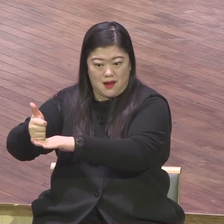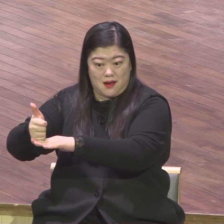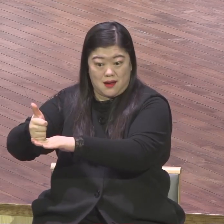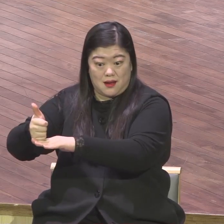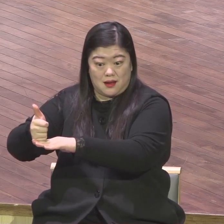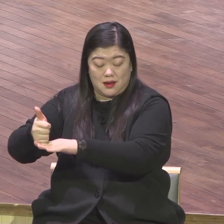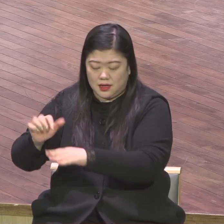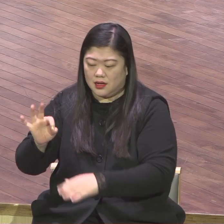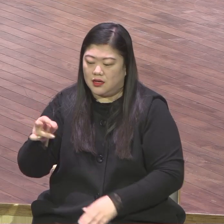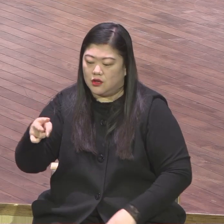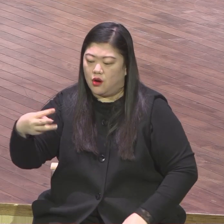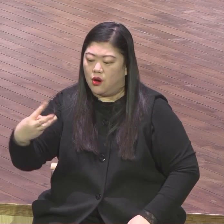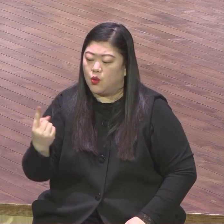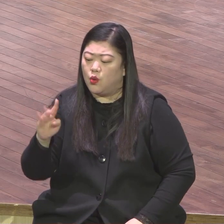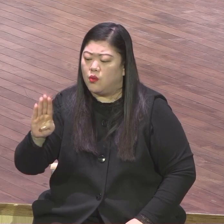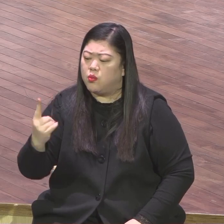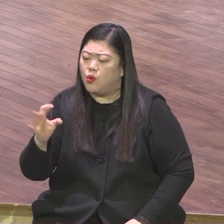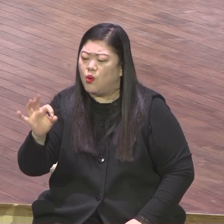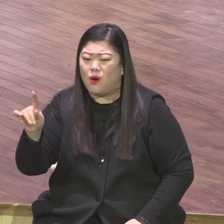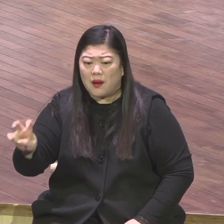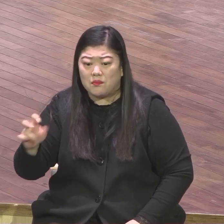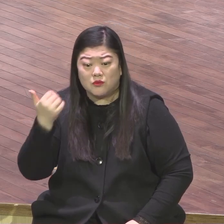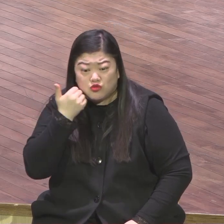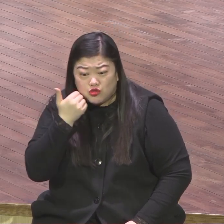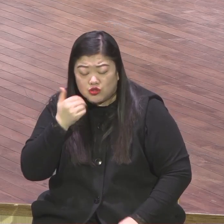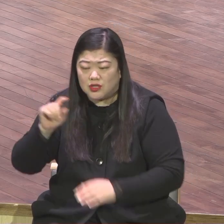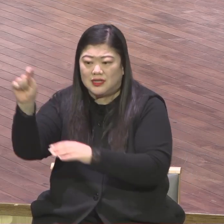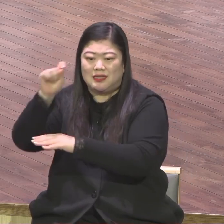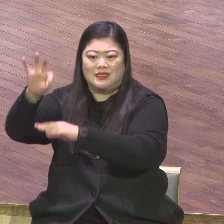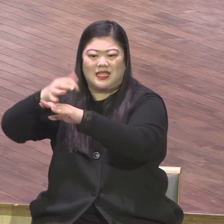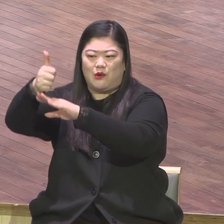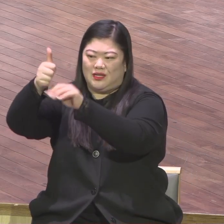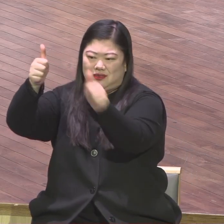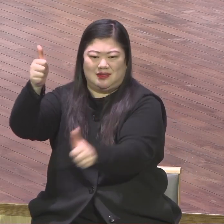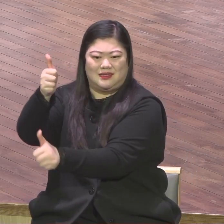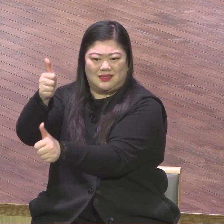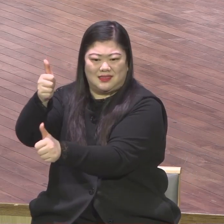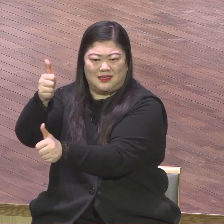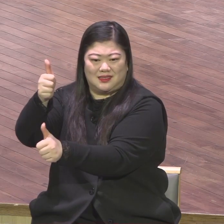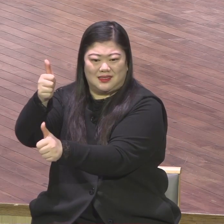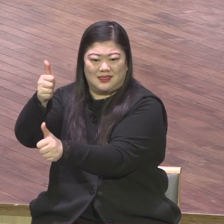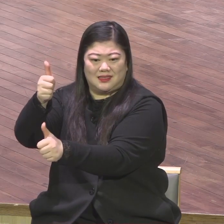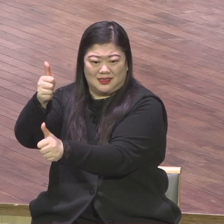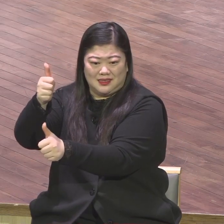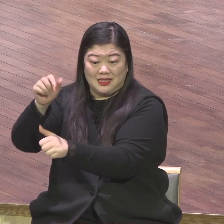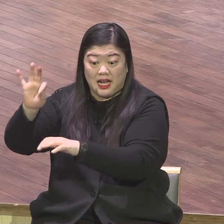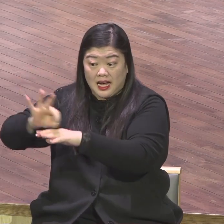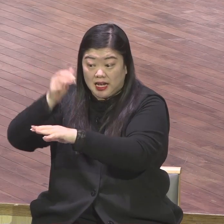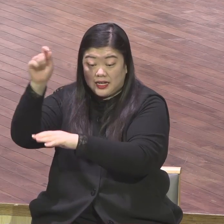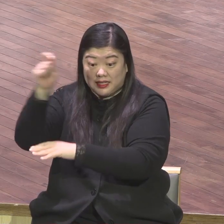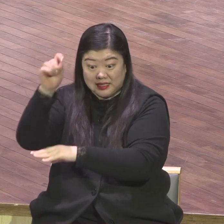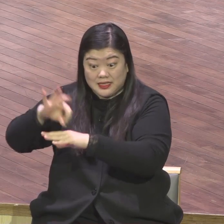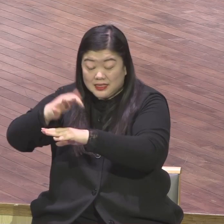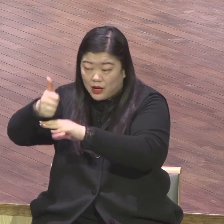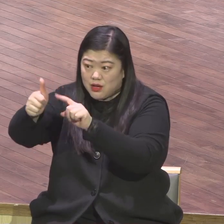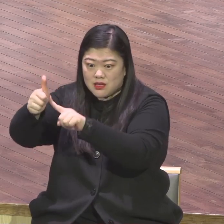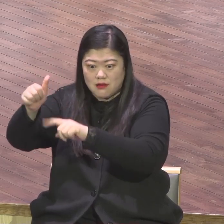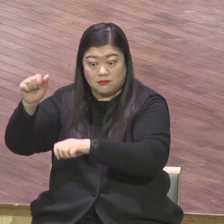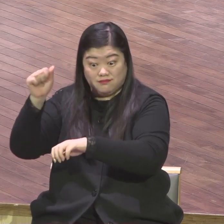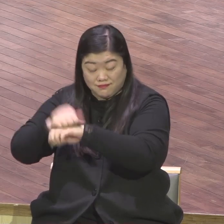이세 여로보암이 누구냐 딸기 밑에 있던 왕이었어요 딸기 밑에 아주 핵심 왕이었는데 장군이었는데